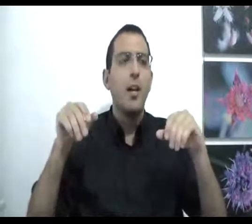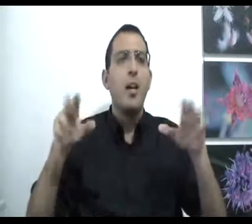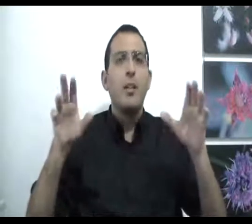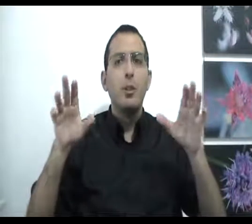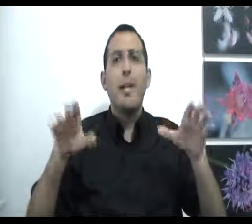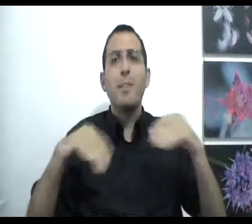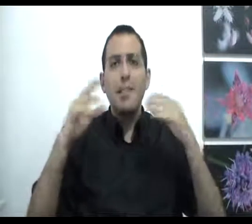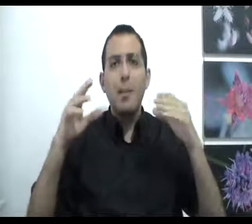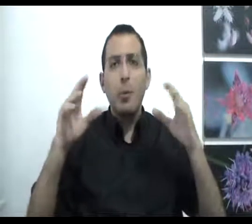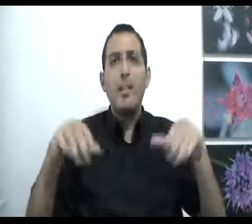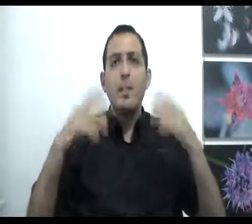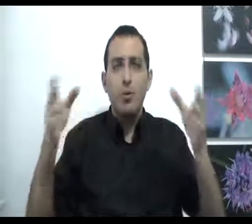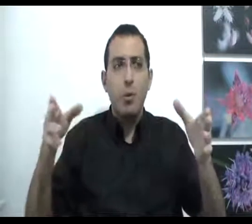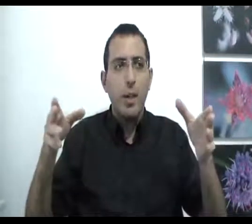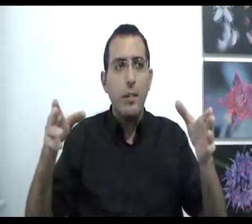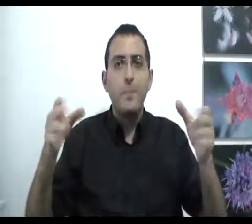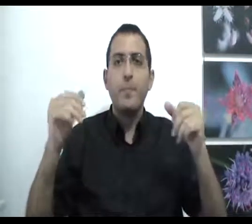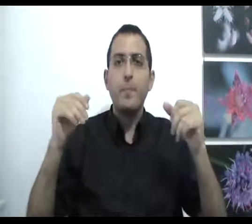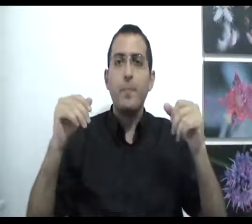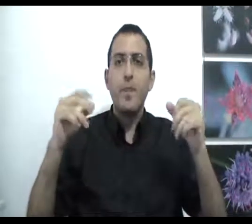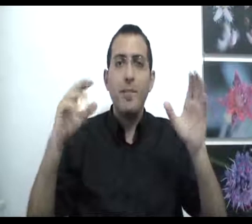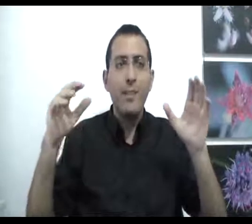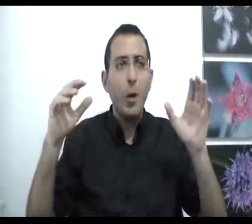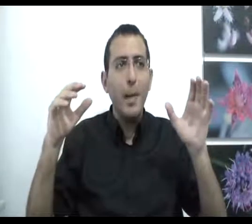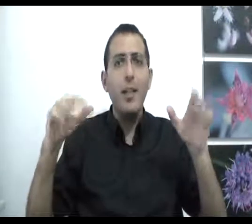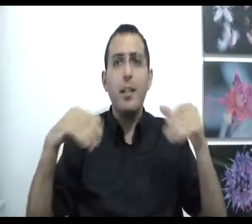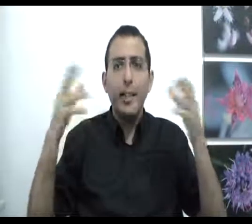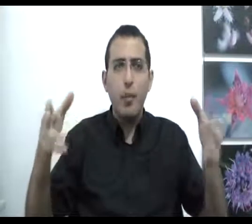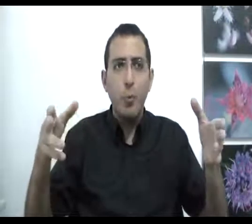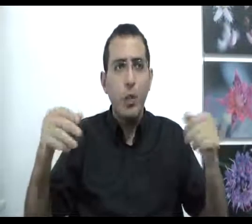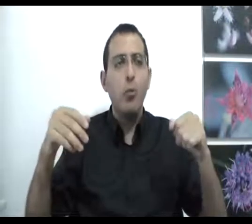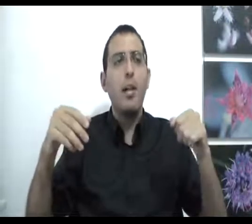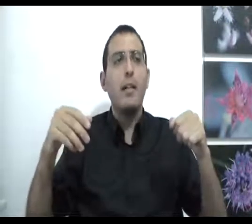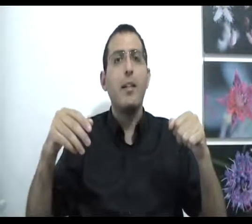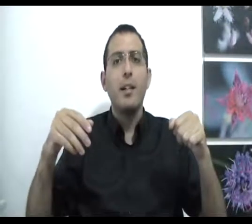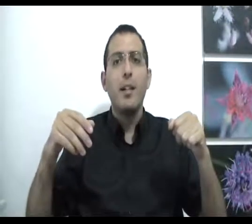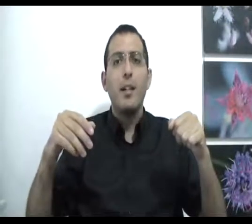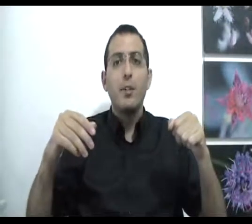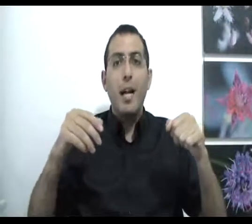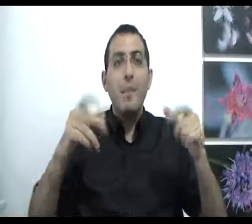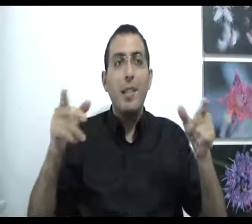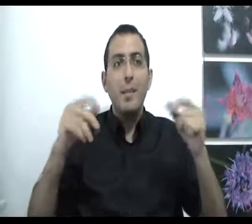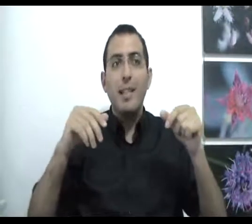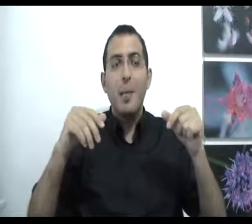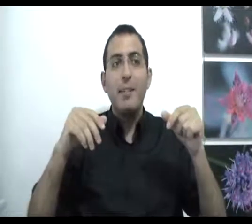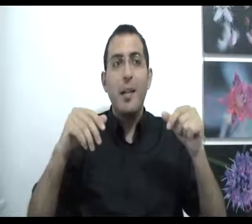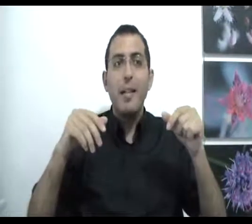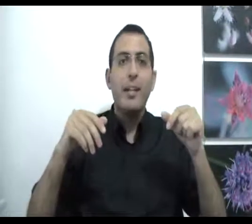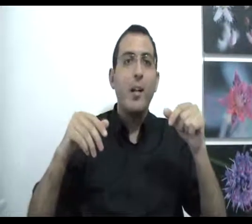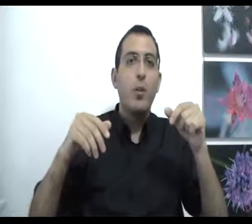זאת אומרת מצד האמת האובייקטיבית יש שולחן ואתה אומר יש מולי שולחן. האם האדם הזה אמר את האמת? כן או